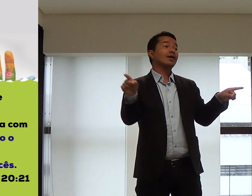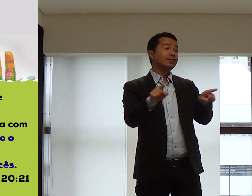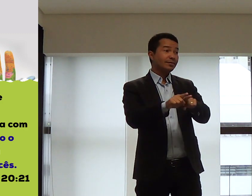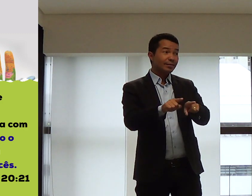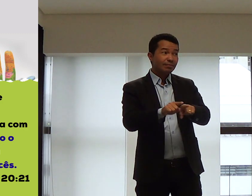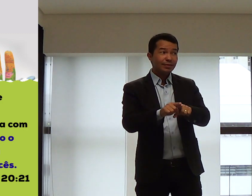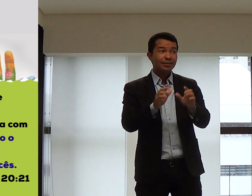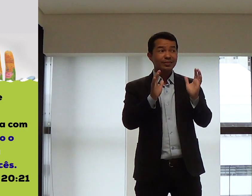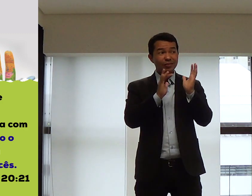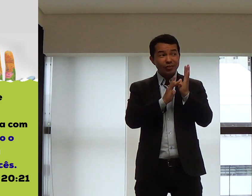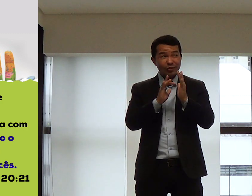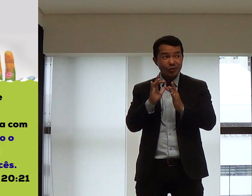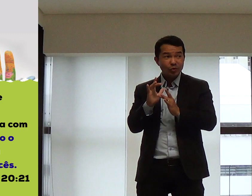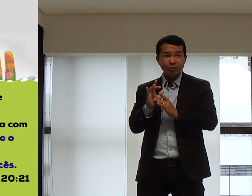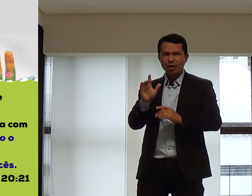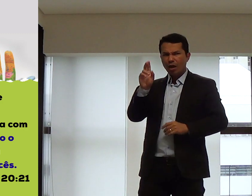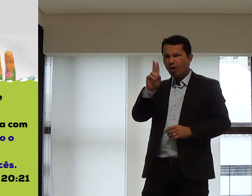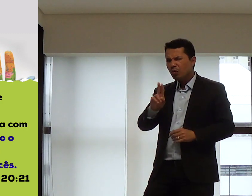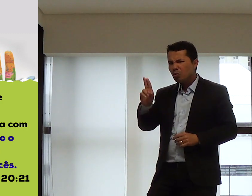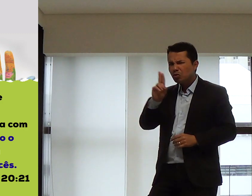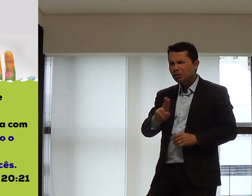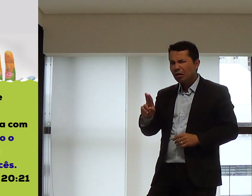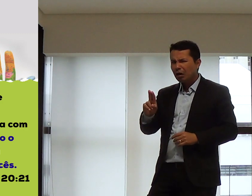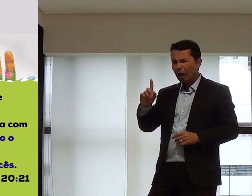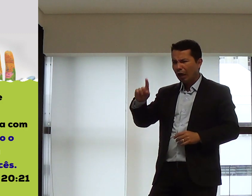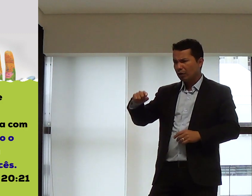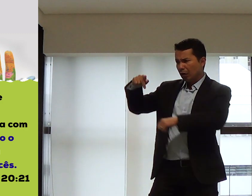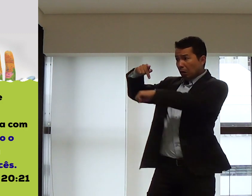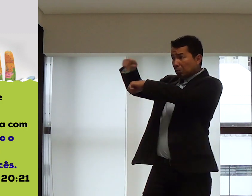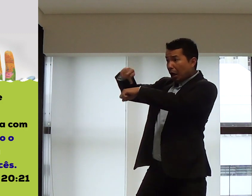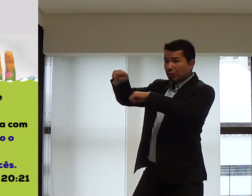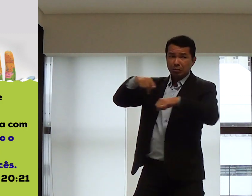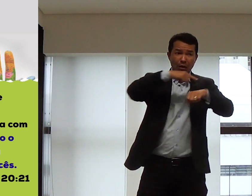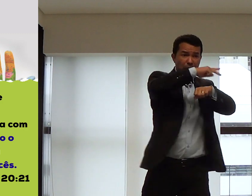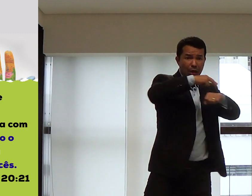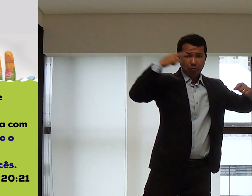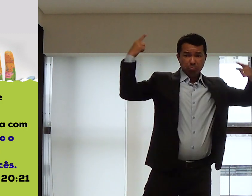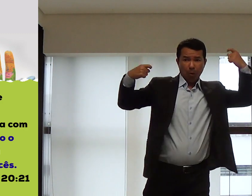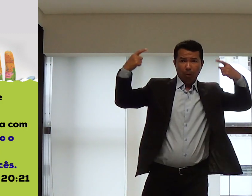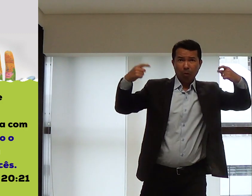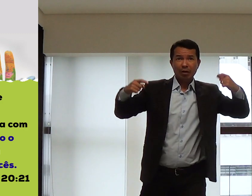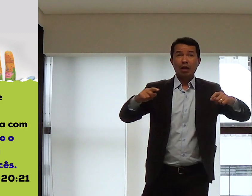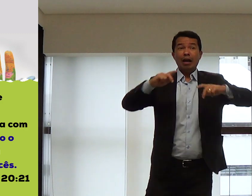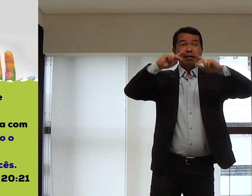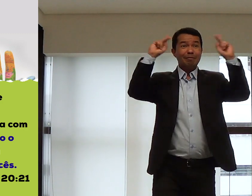Mas, também, Jesus, ele usa esta...